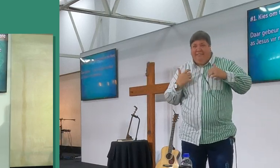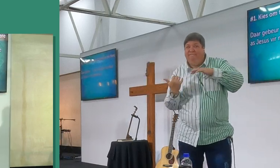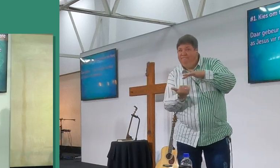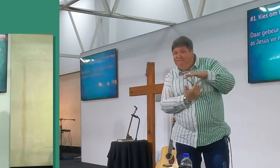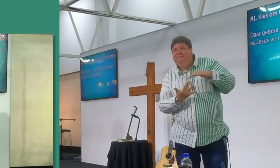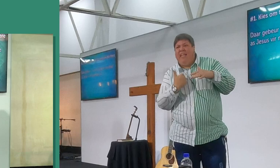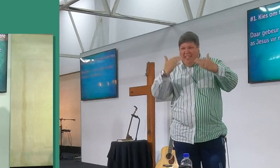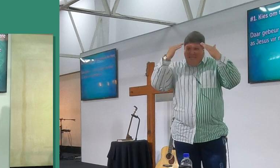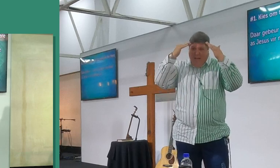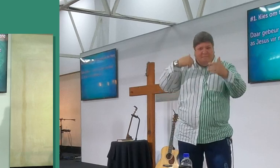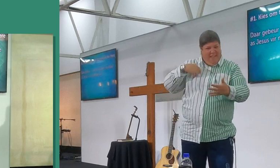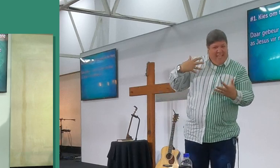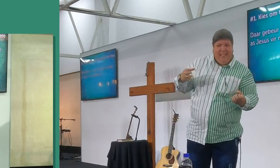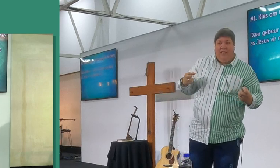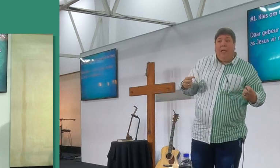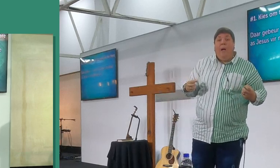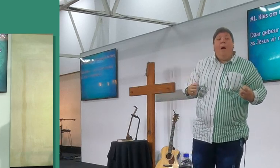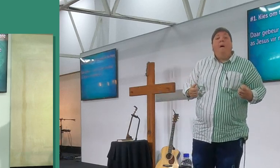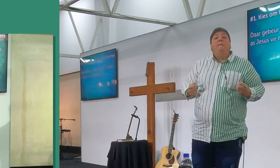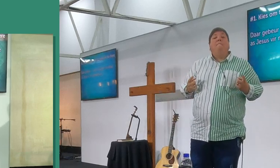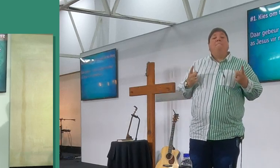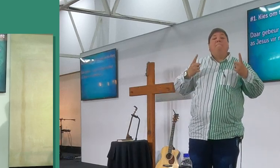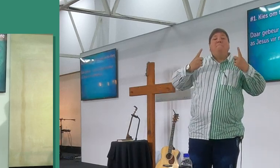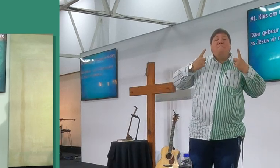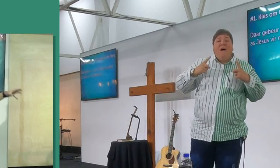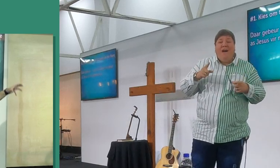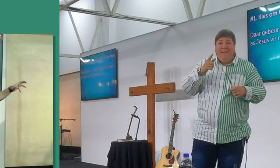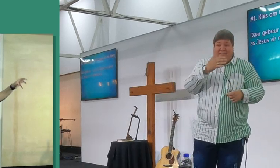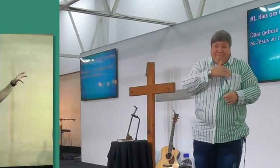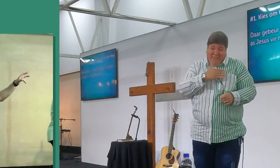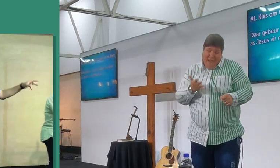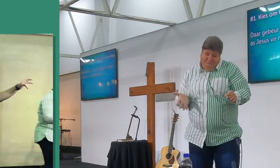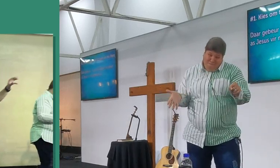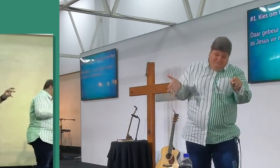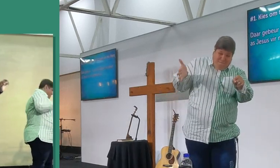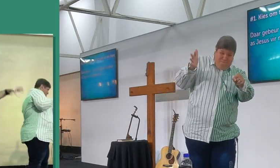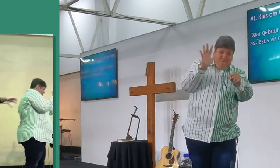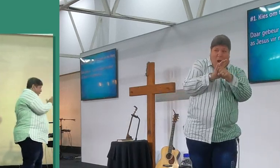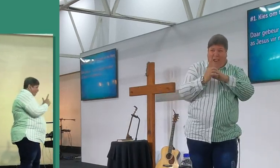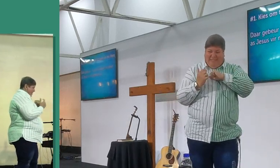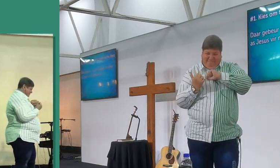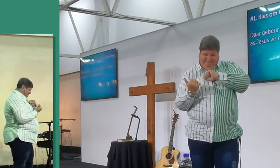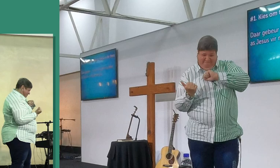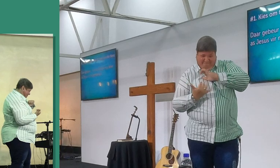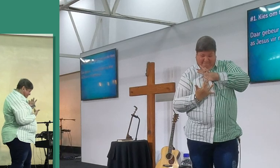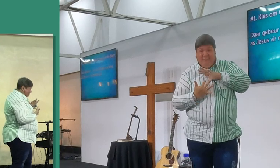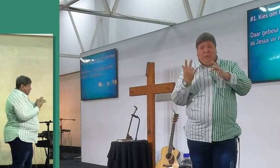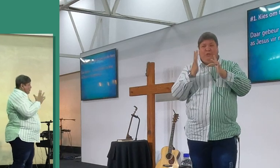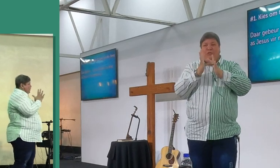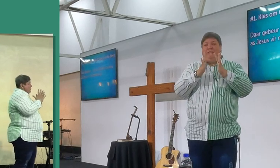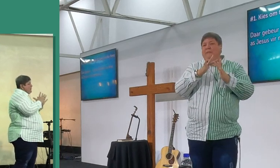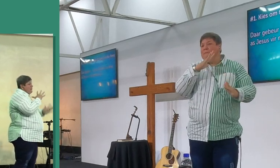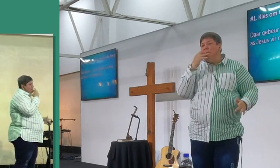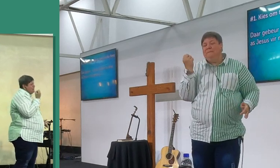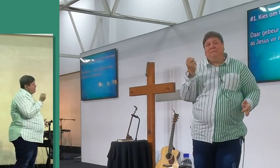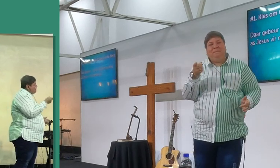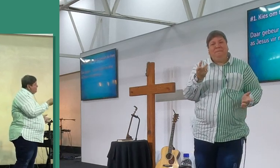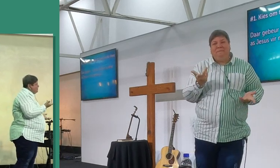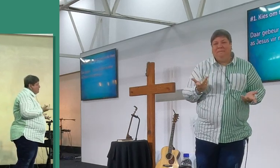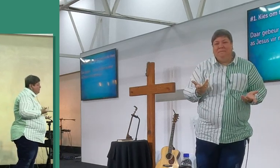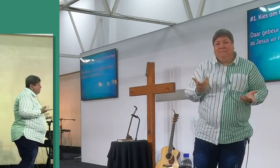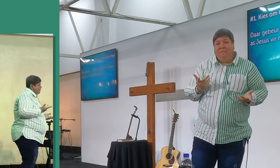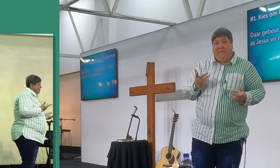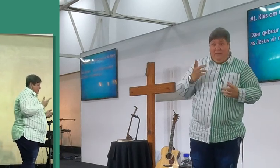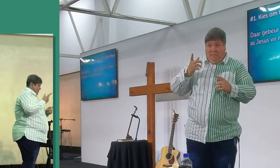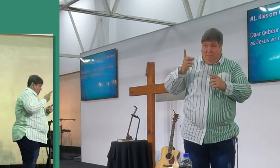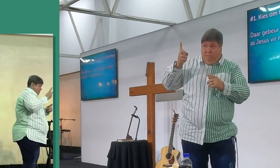koek het een bykie dankbaarheid, ja, maar das niks van die goed, wat volhoudbaar vir my en jou tevredenheid kan geen ons leven nie, ons gaan altyd, oor vijf jaar,